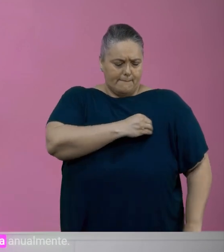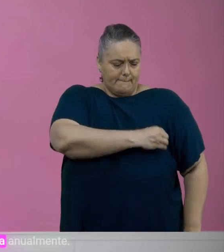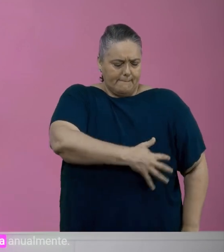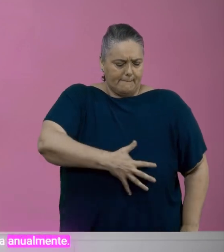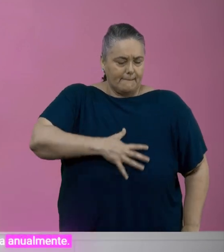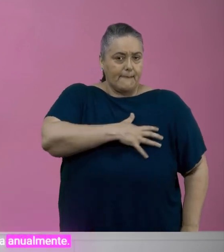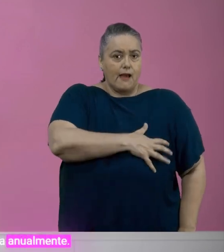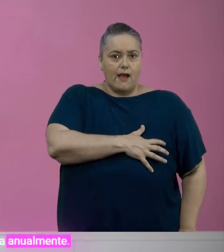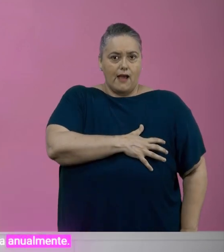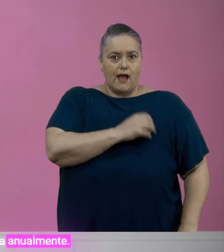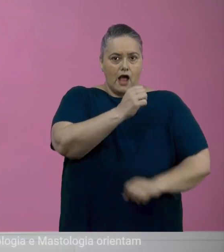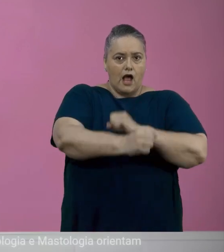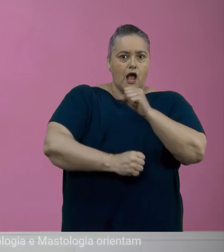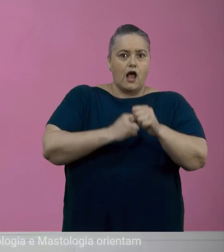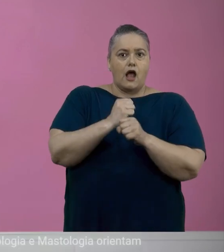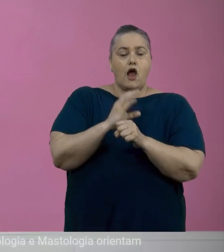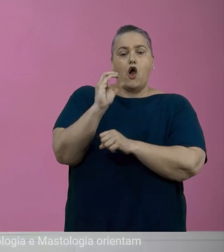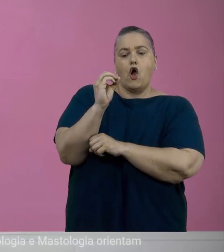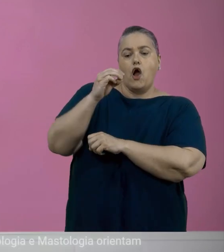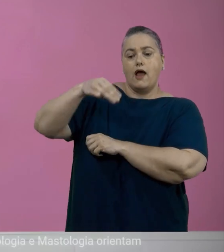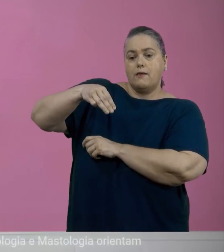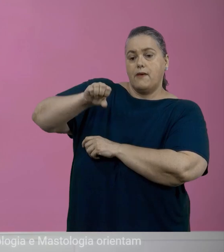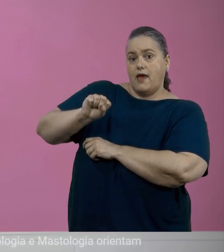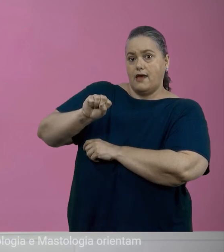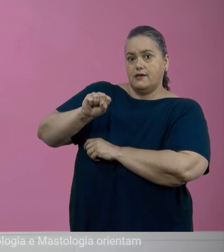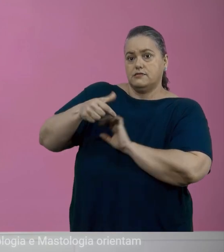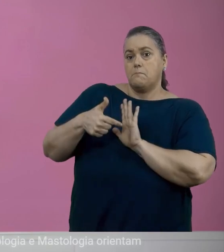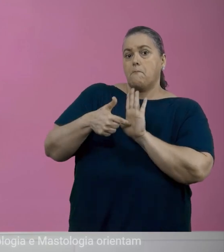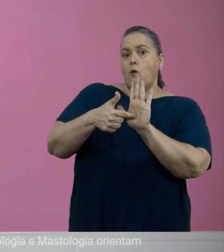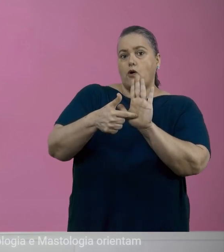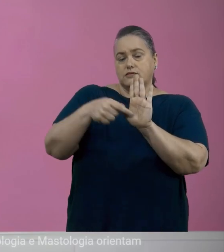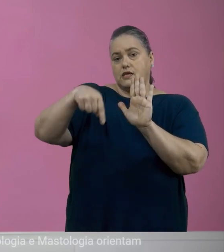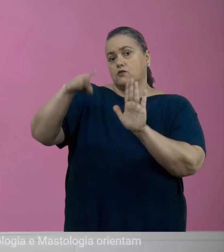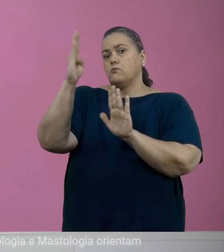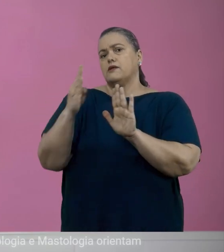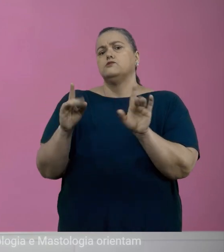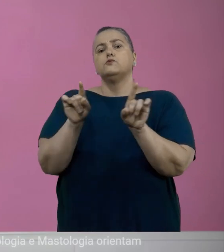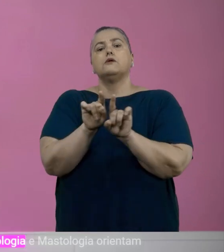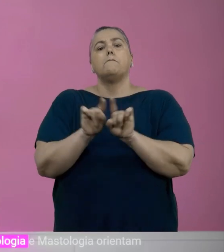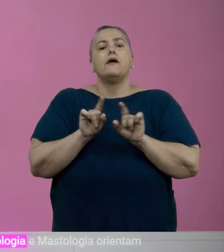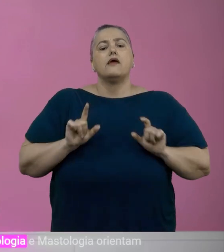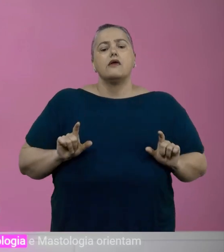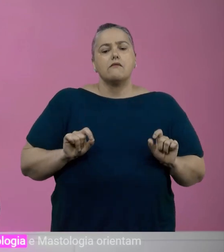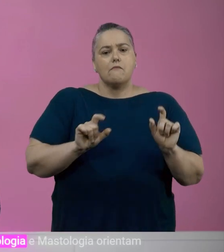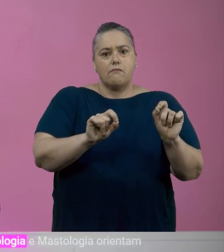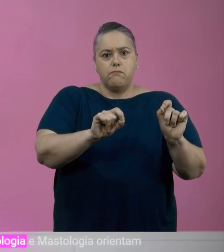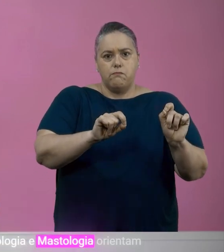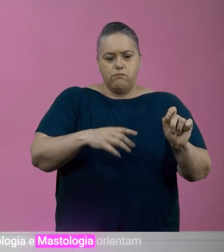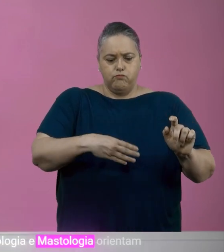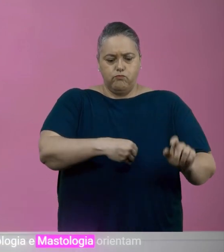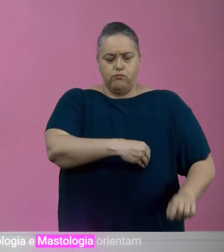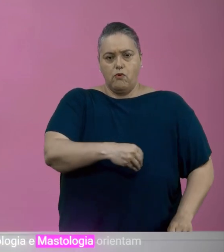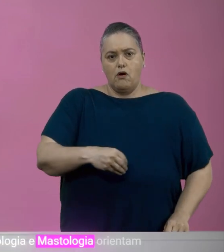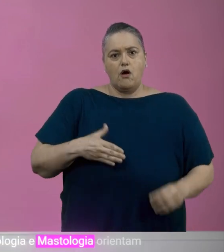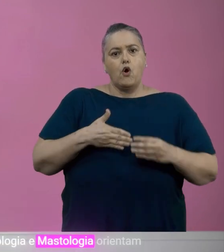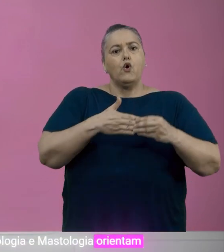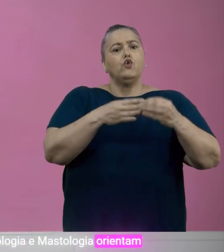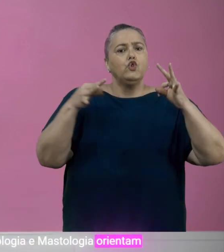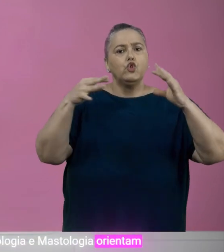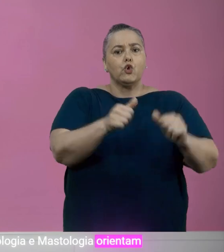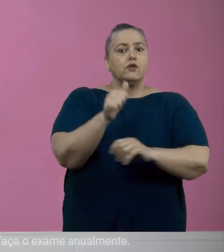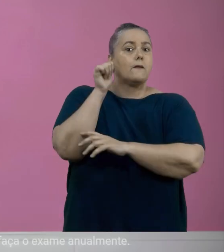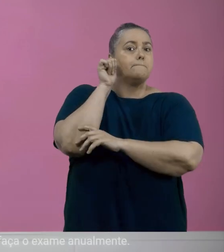mamografia anualmente. A OMS e as sociedades brasileiras de cancerologia e mastologia